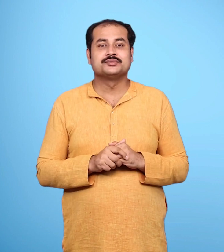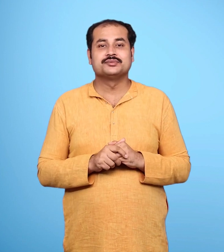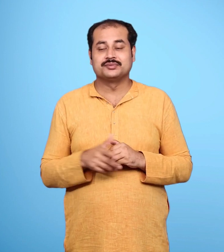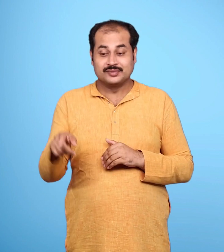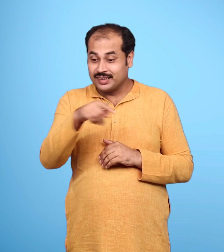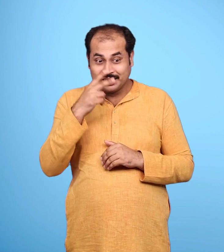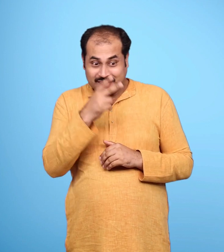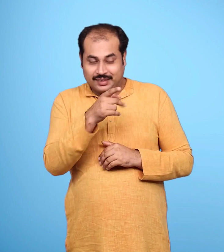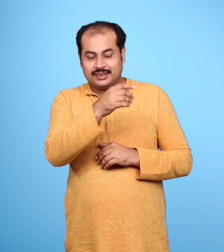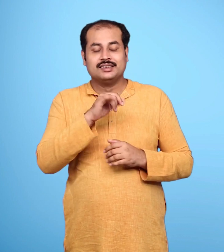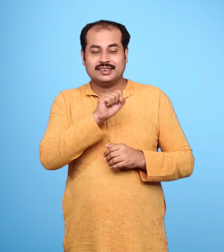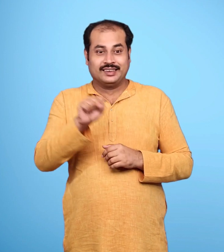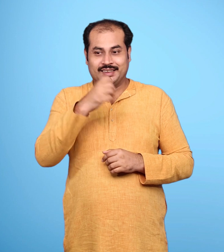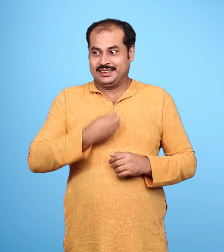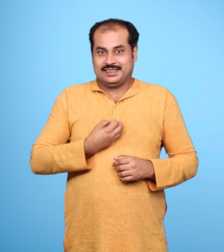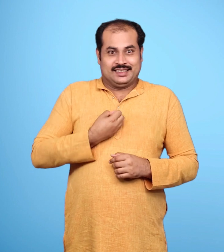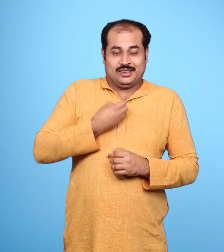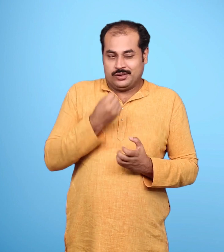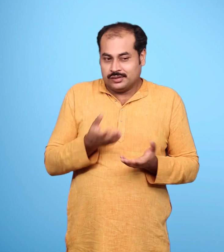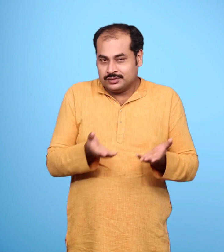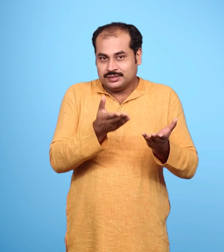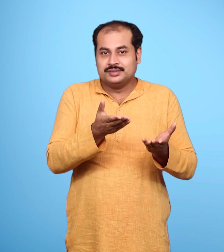उन्हें लेकर वह सीधा अपने अंतापुर में गया